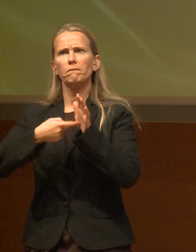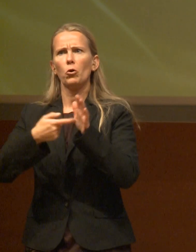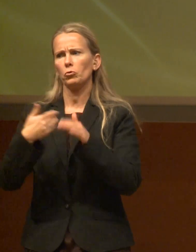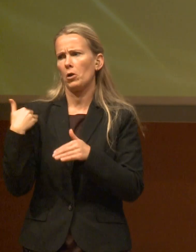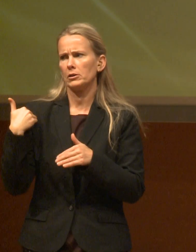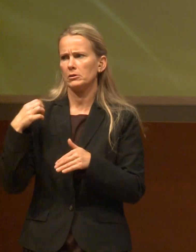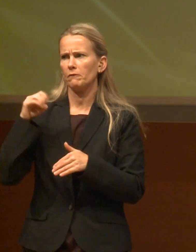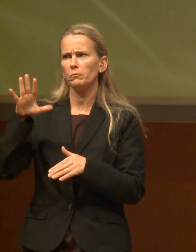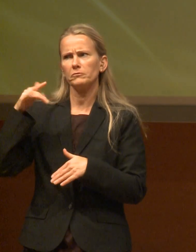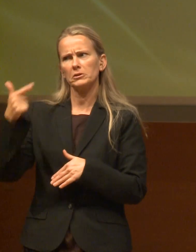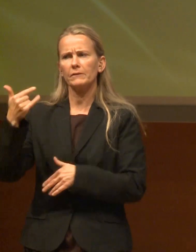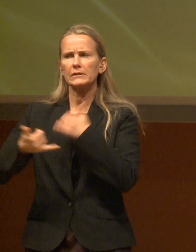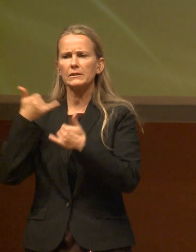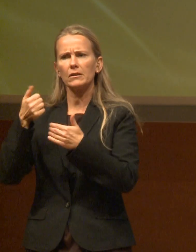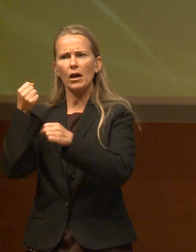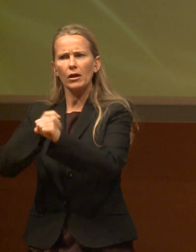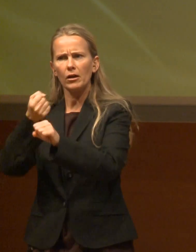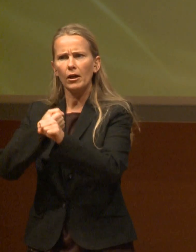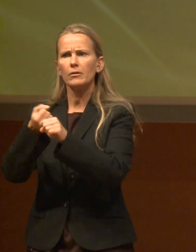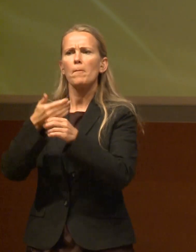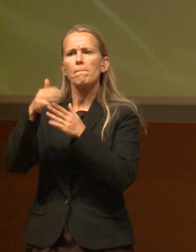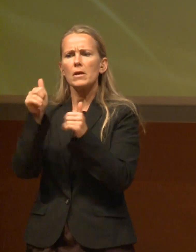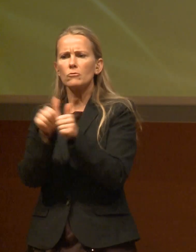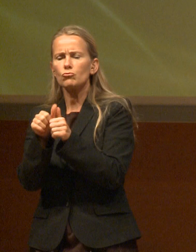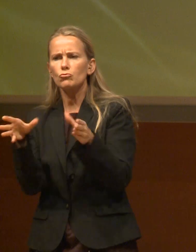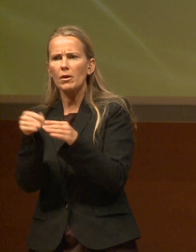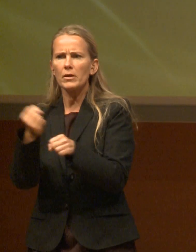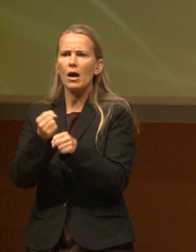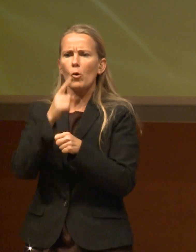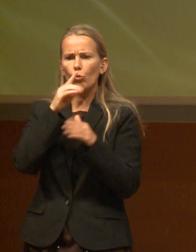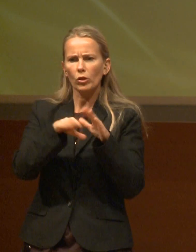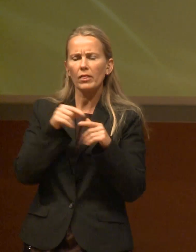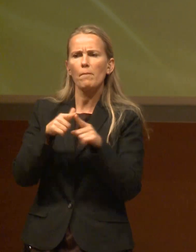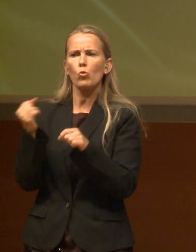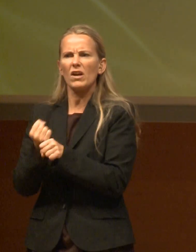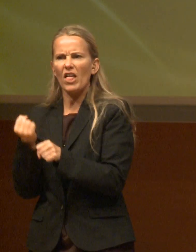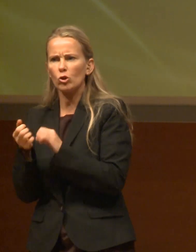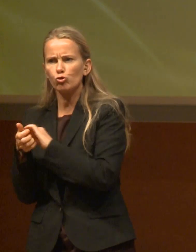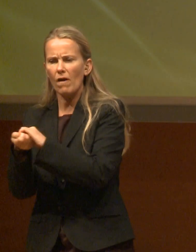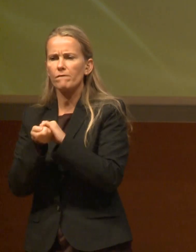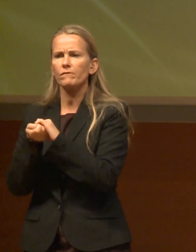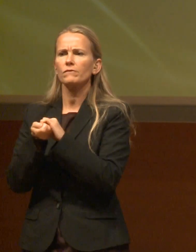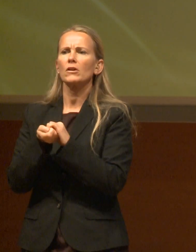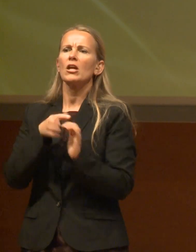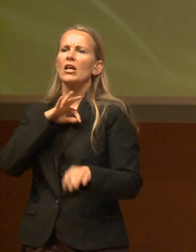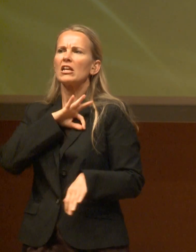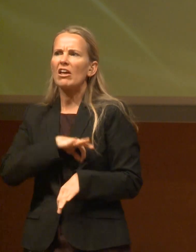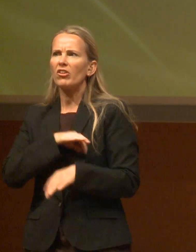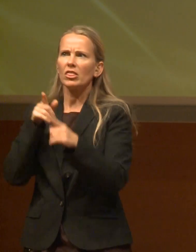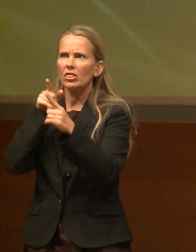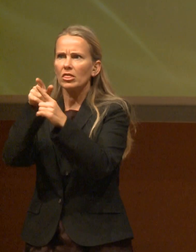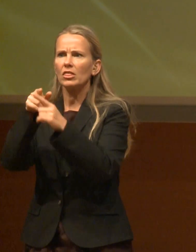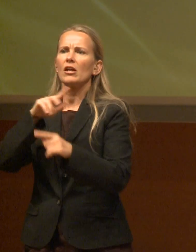15, 20 Jahre? Engere Zusammenarbeit zwischen Unternehmerschaft und Gewerkschaften, das Gewinnstreben muss auf die